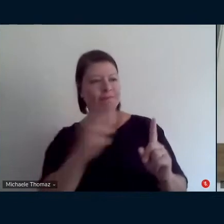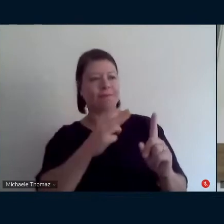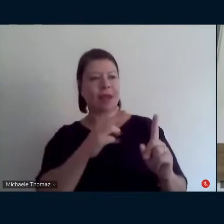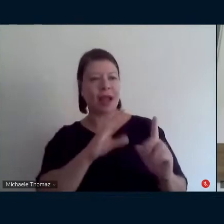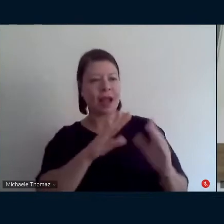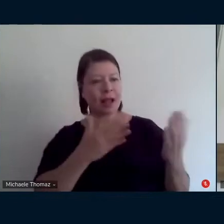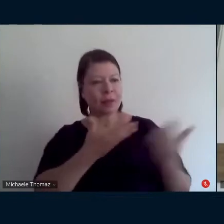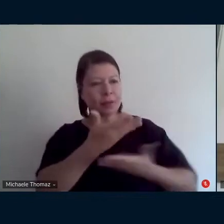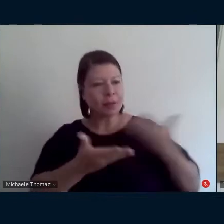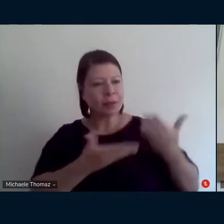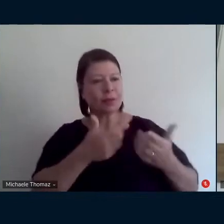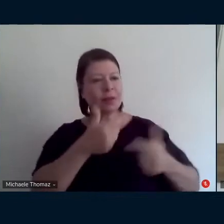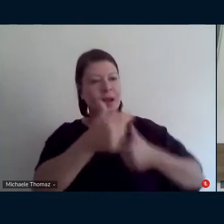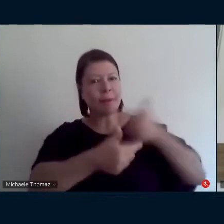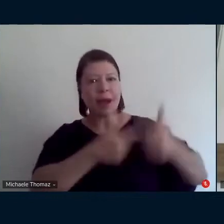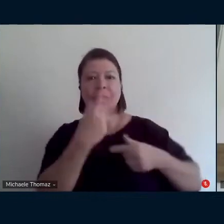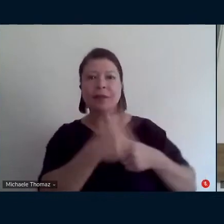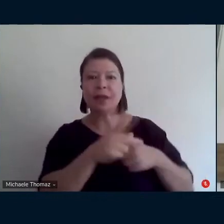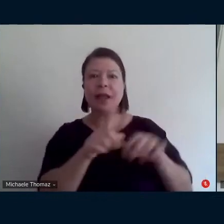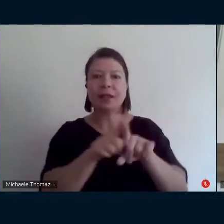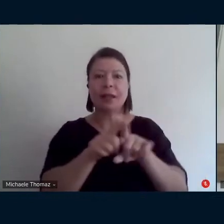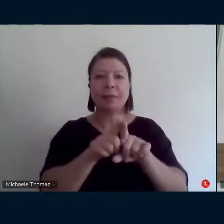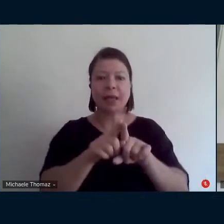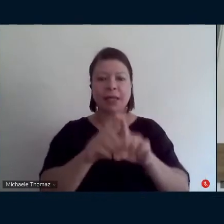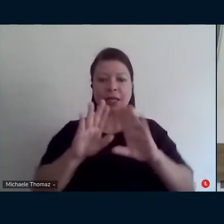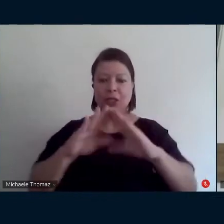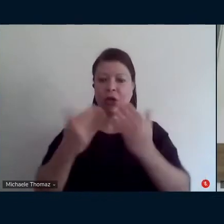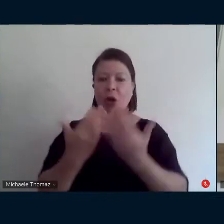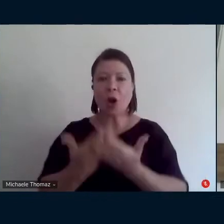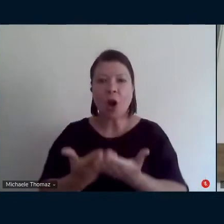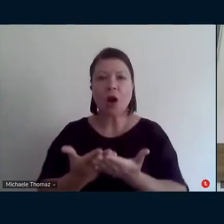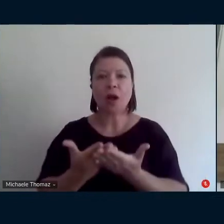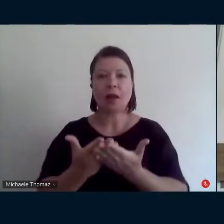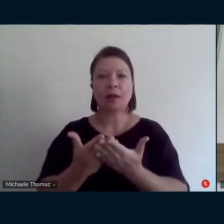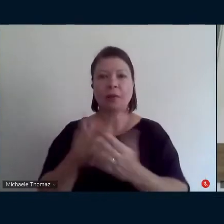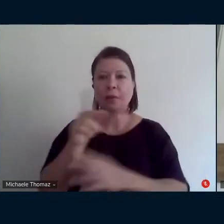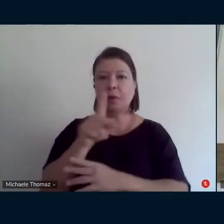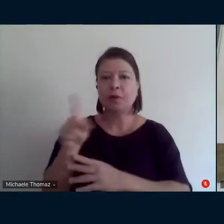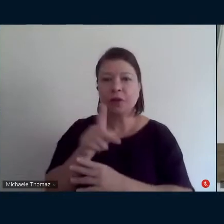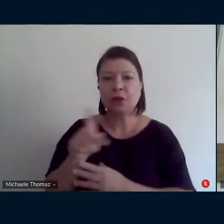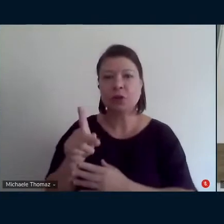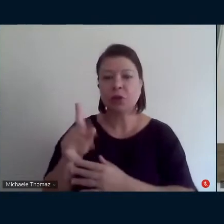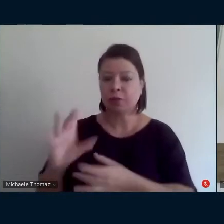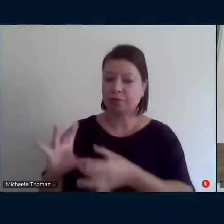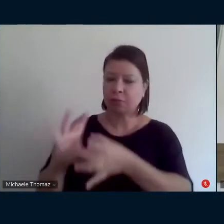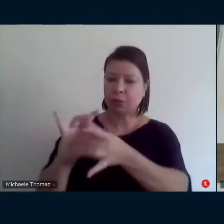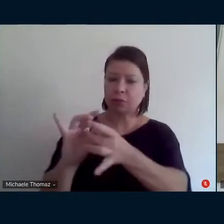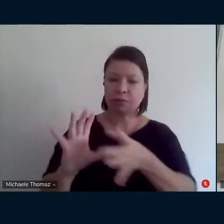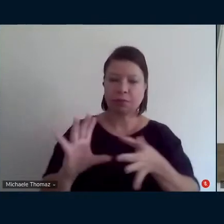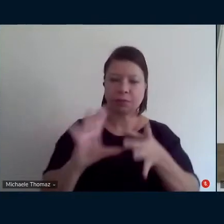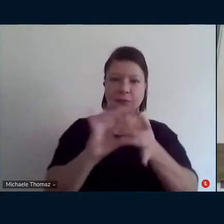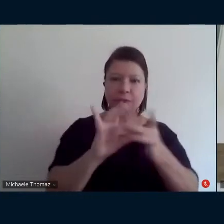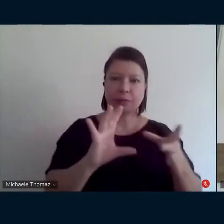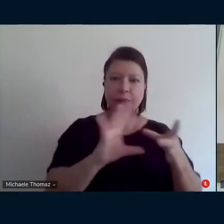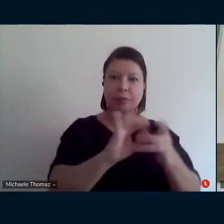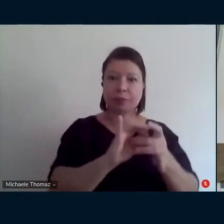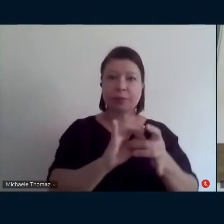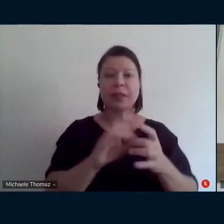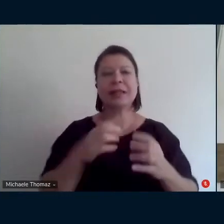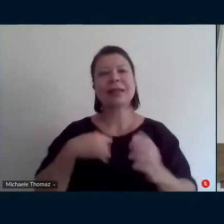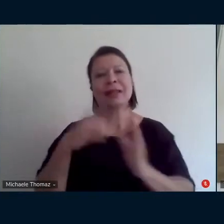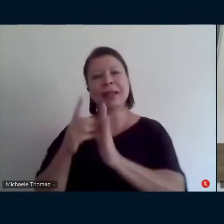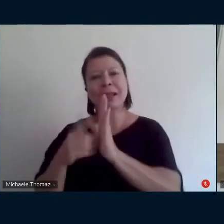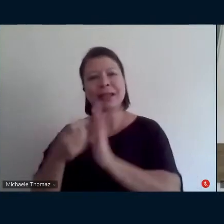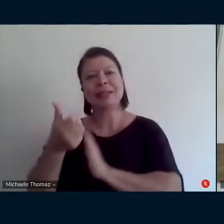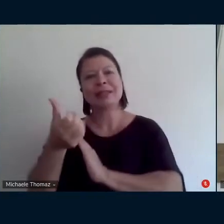colegas pras professoras né então nada sobre nós sem nós quer dizer recuperar essa frase da década de 60 70 que